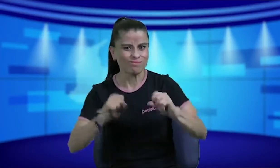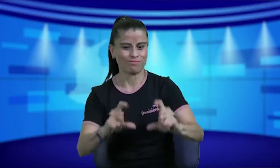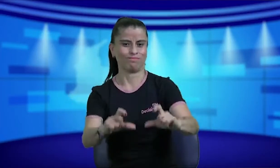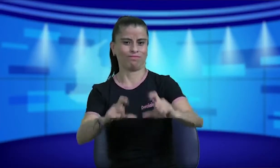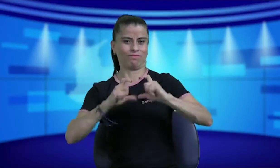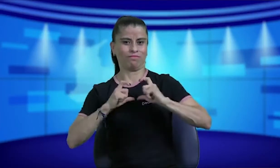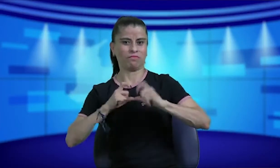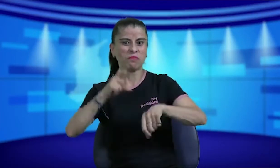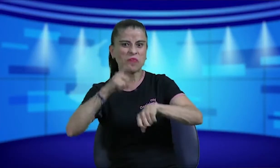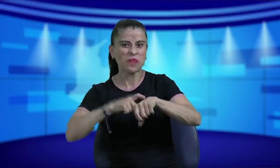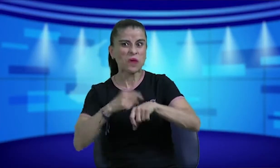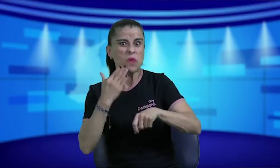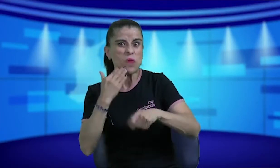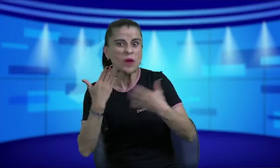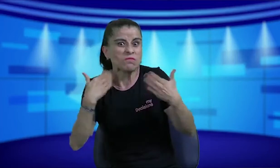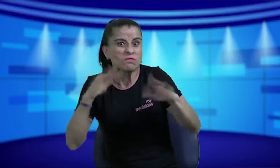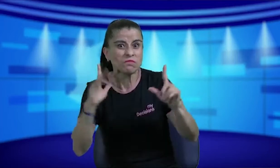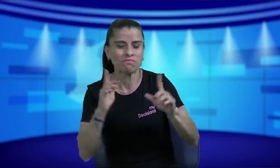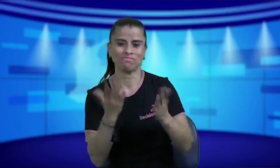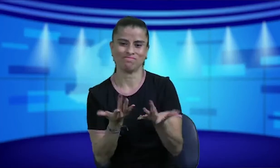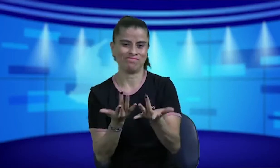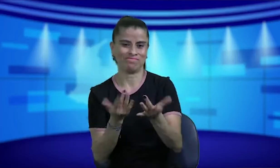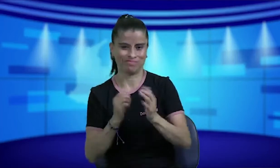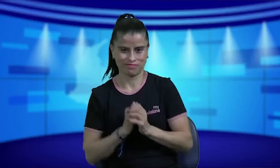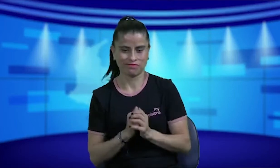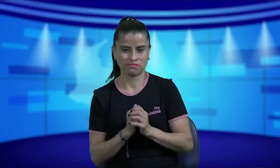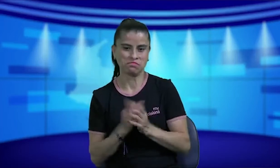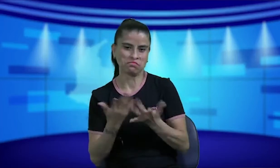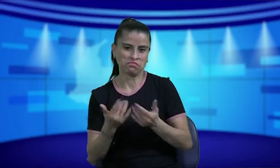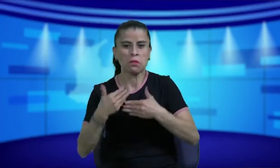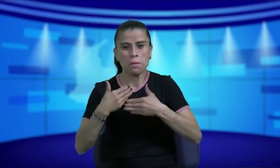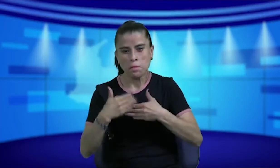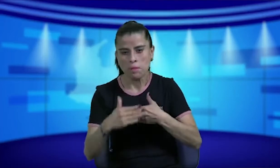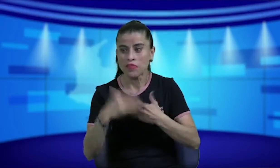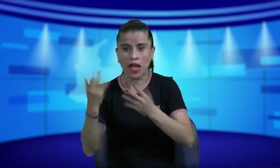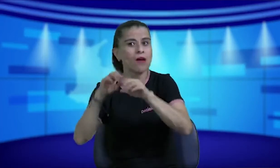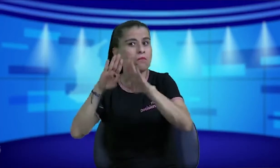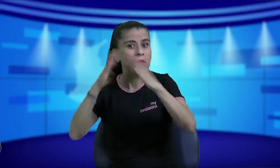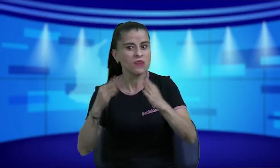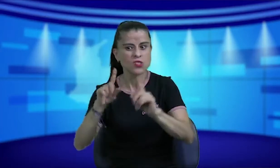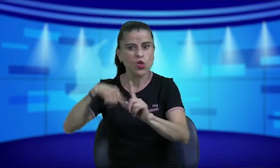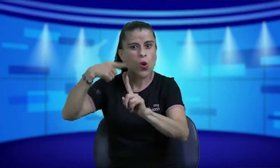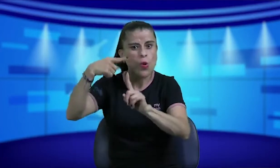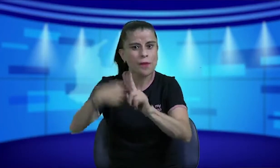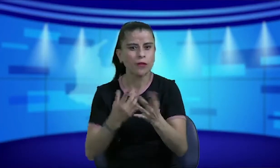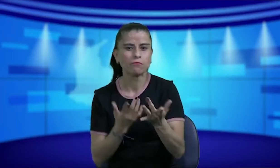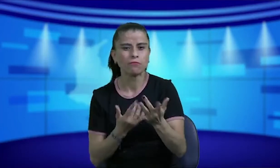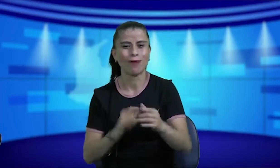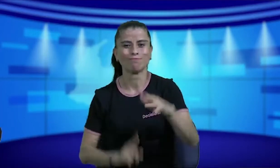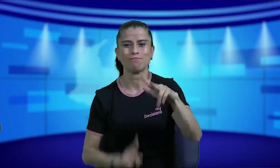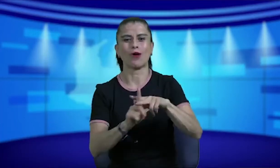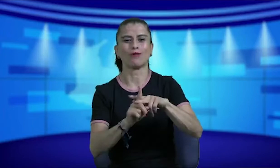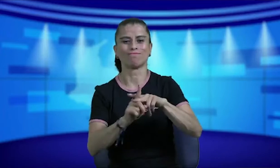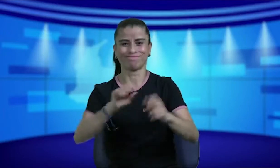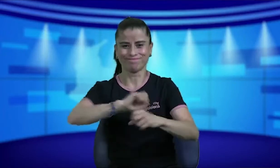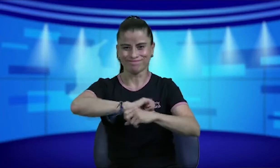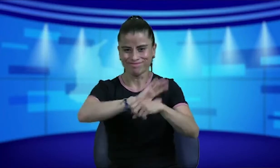se aprobó pues con el objetivo de tener la licencia de conducción no sabríamos cuándo pero pues fue el objetivo entonces empezamos la primera mesa